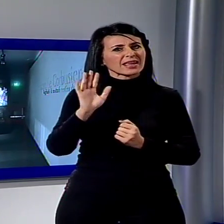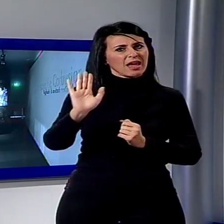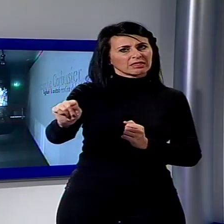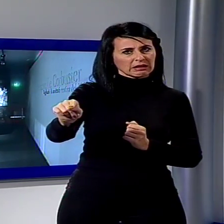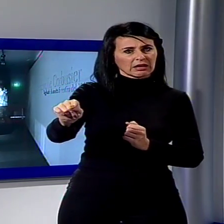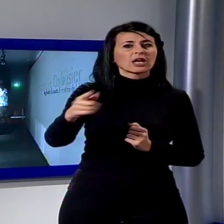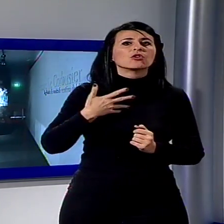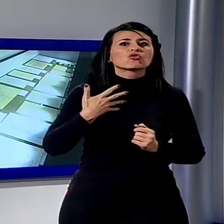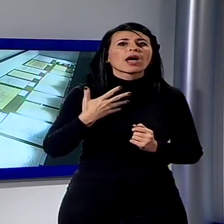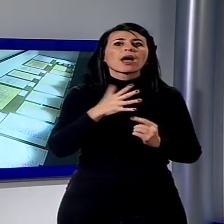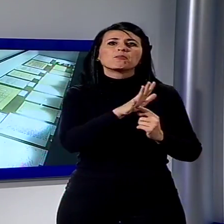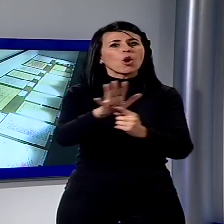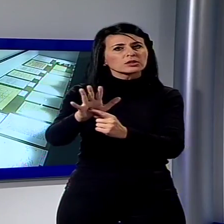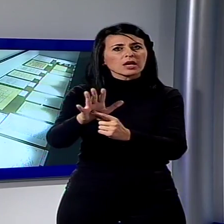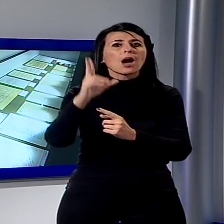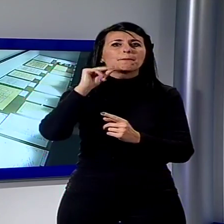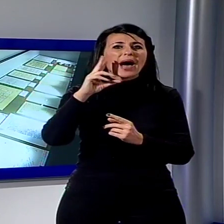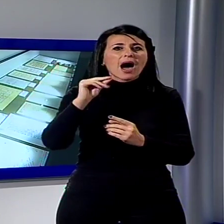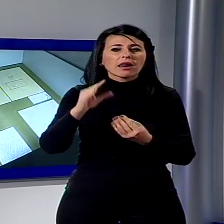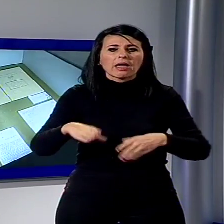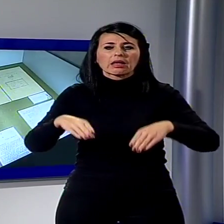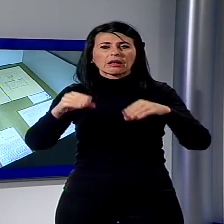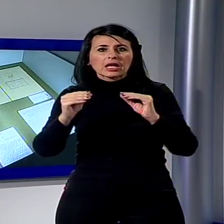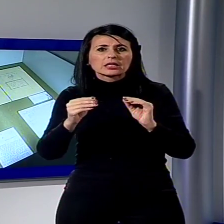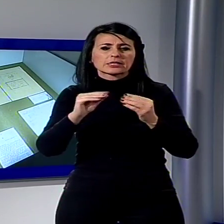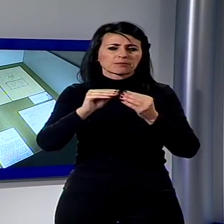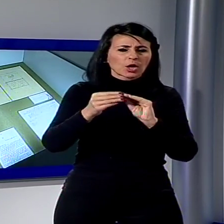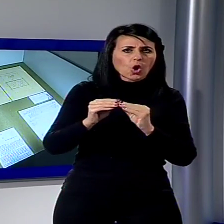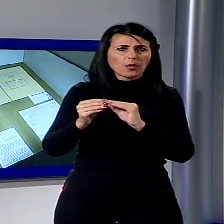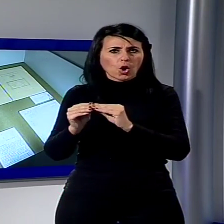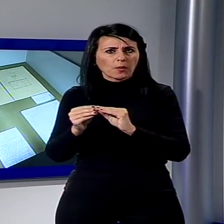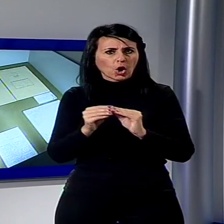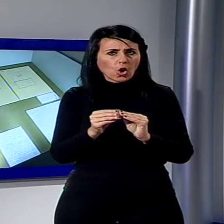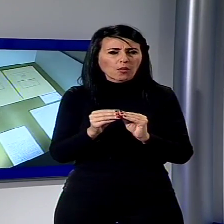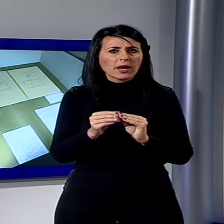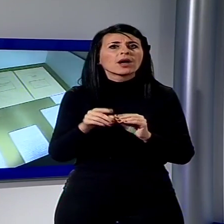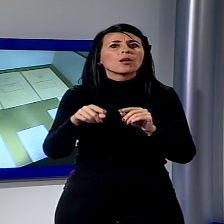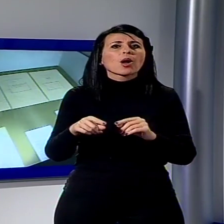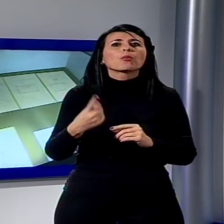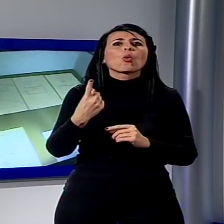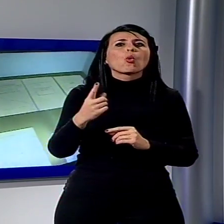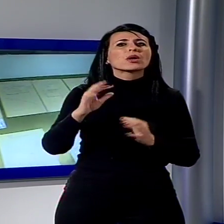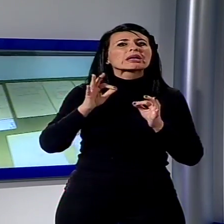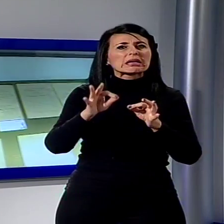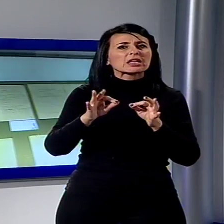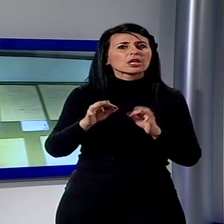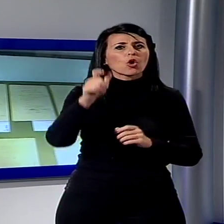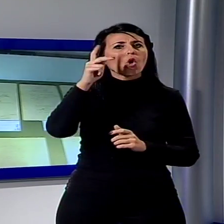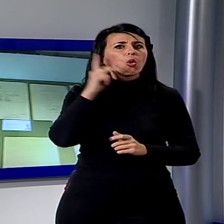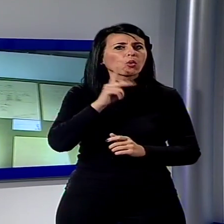studi per mettere in relazione l'esposizione con la più ampia visione del critico lucchese sugli aspetti espositivi e museali oltre